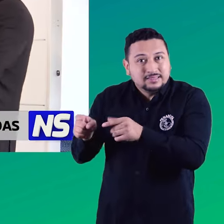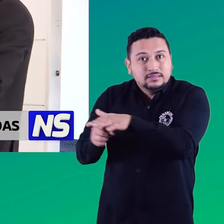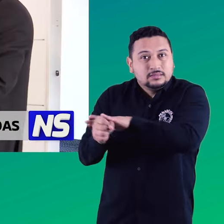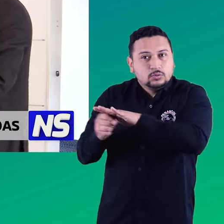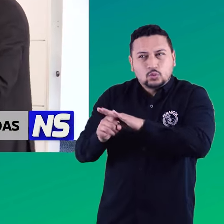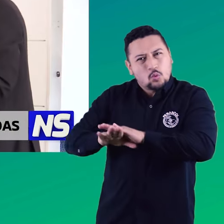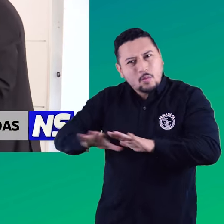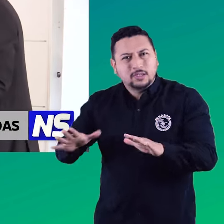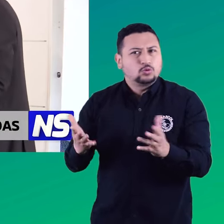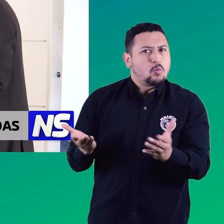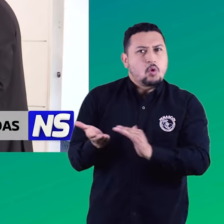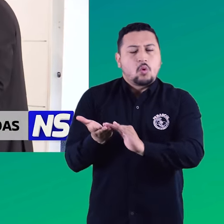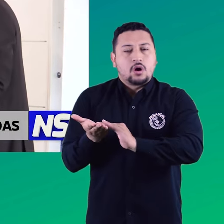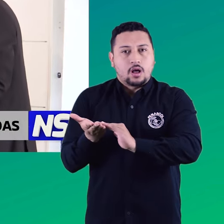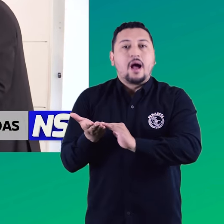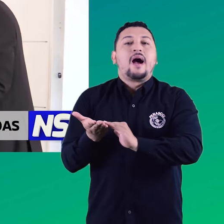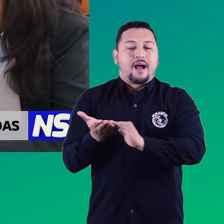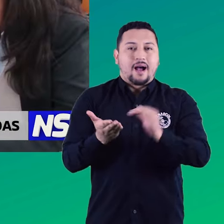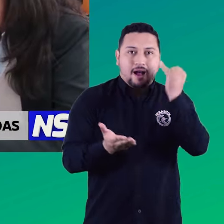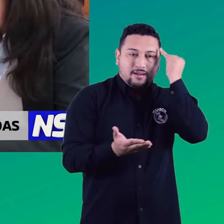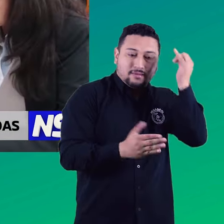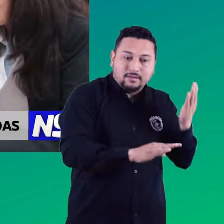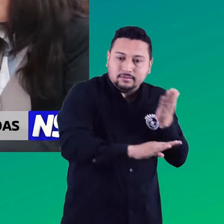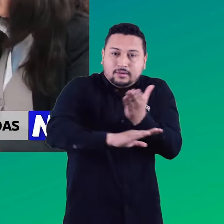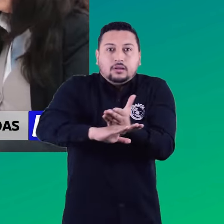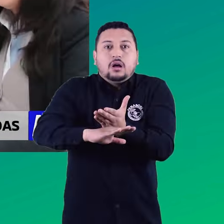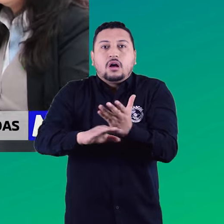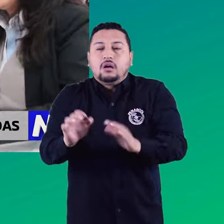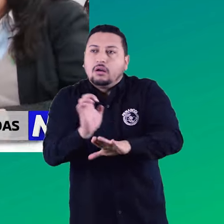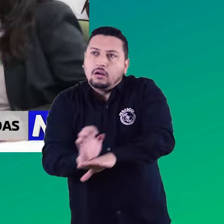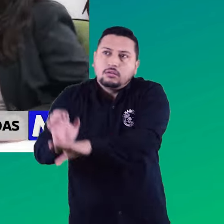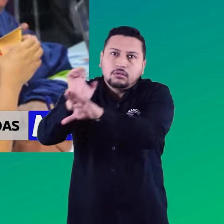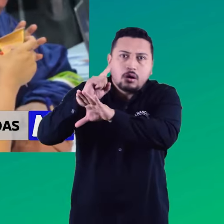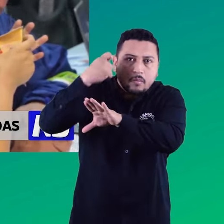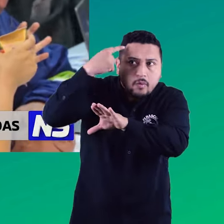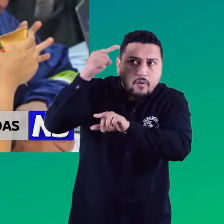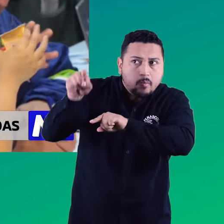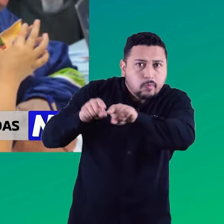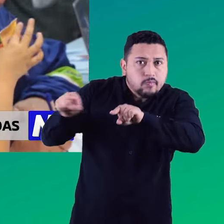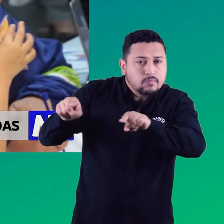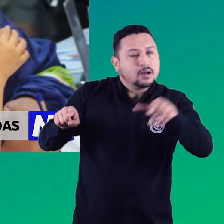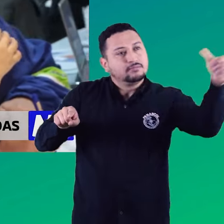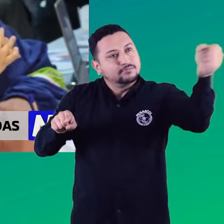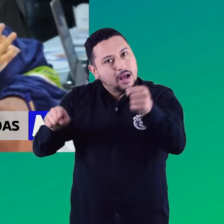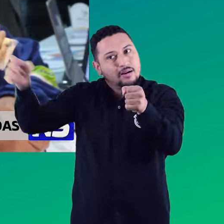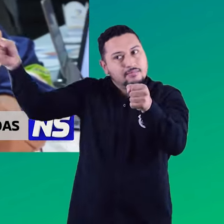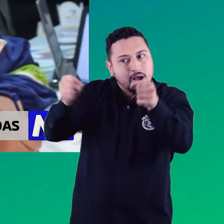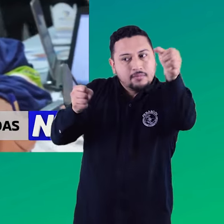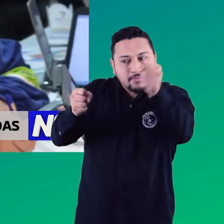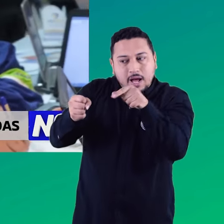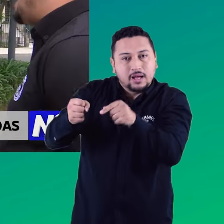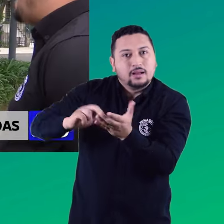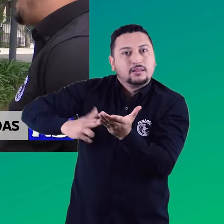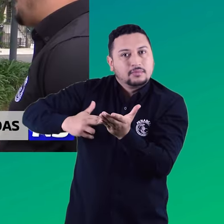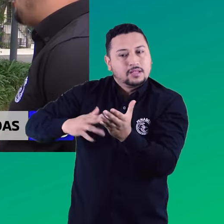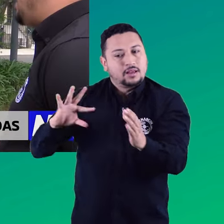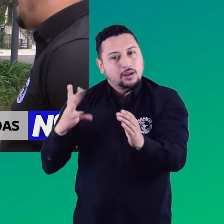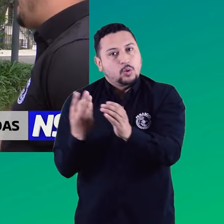esto no siga sucediendo, una iniciativa busca que en todas las entidades públicas hayan intérpretes de lengua de señas y de esta manera lograr la